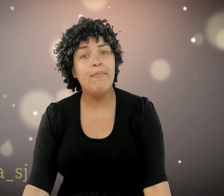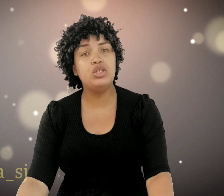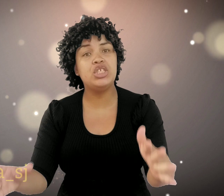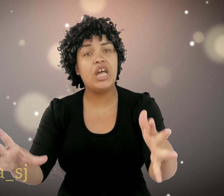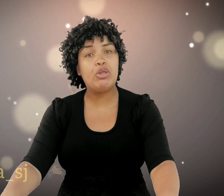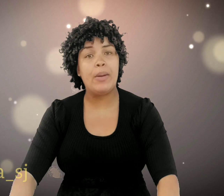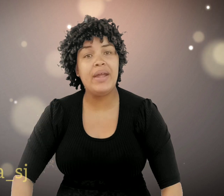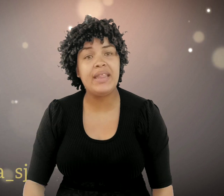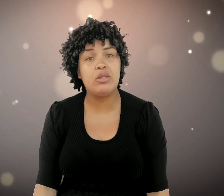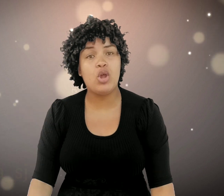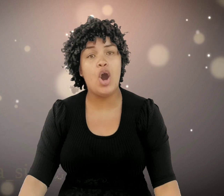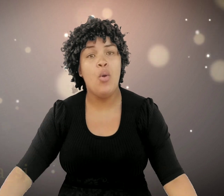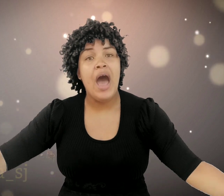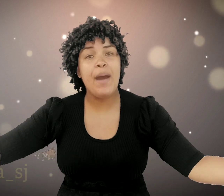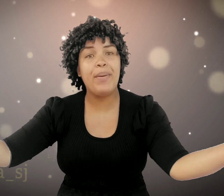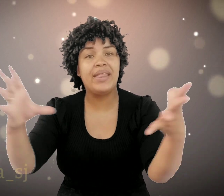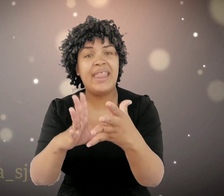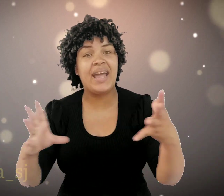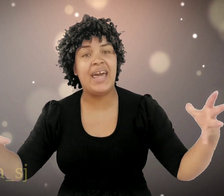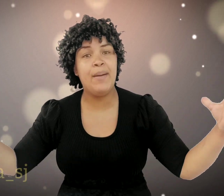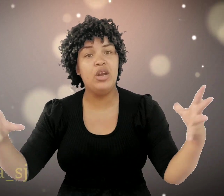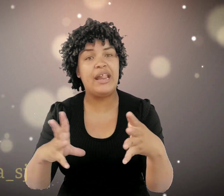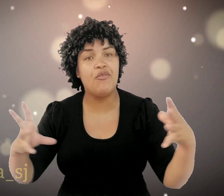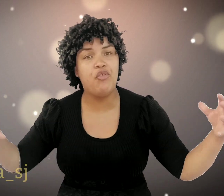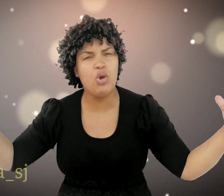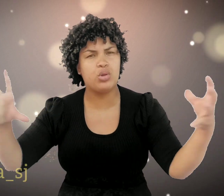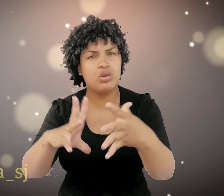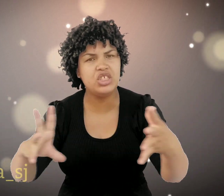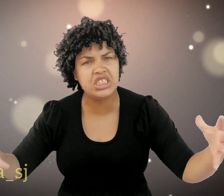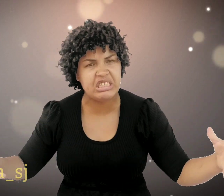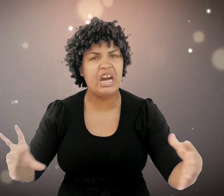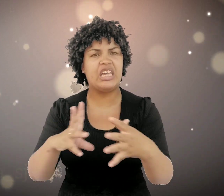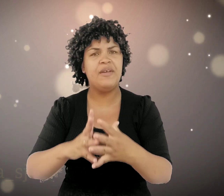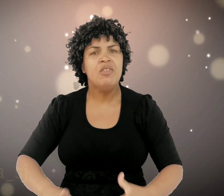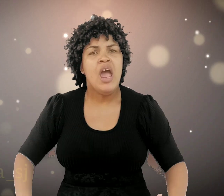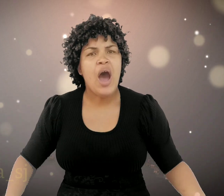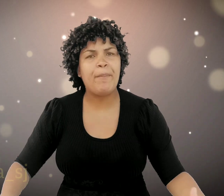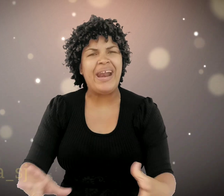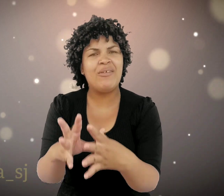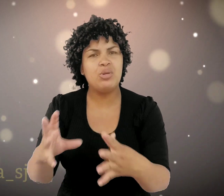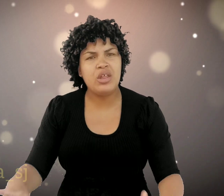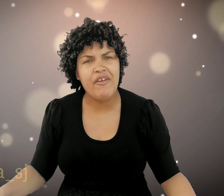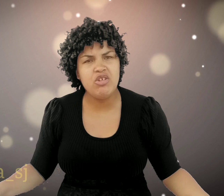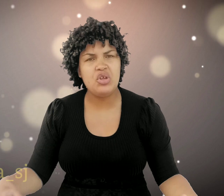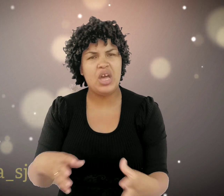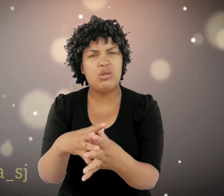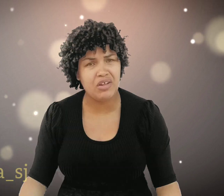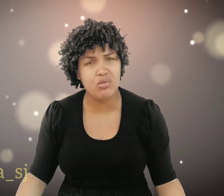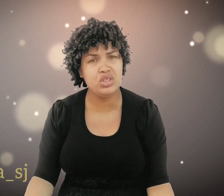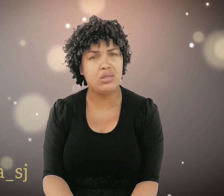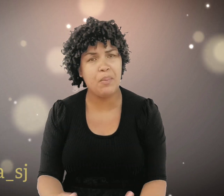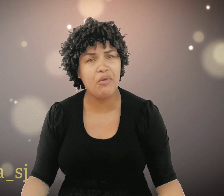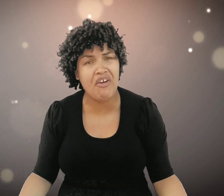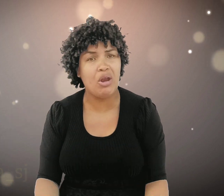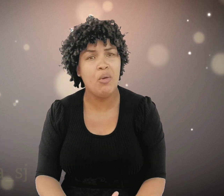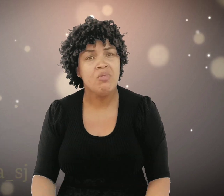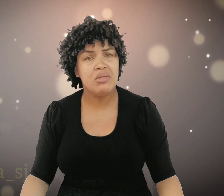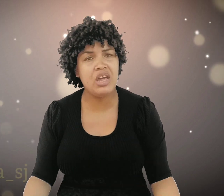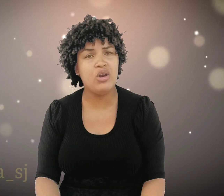multidão também tentou apertar aquela mulher do fluxo de sangue. A palavra do Senhor vai nos dizer que o discípulo falou. Senhor,